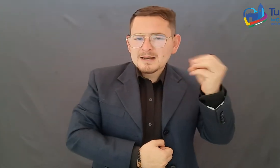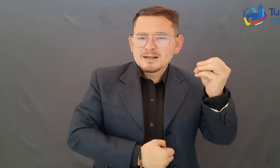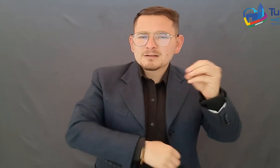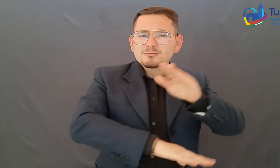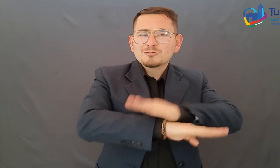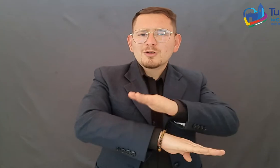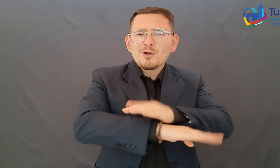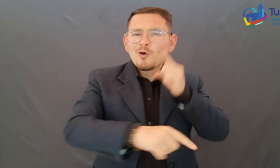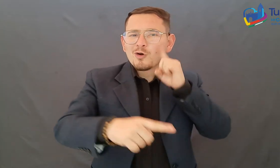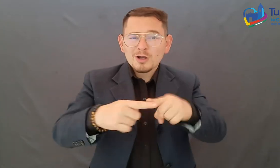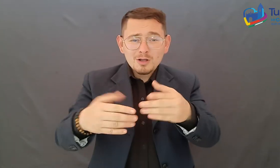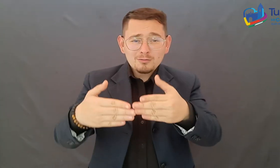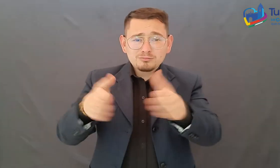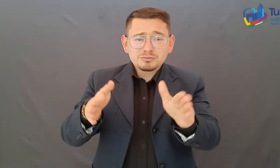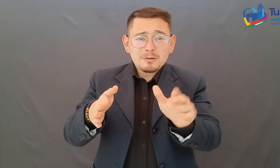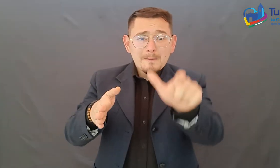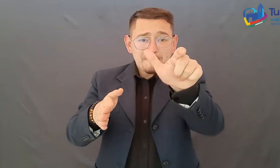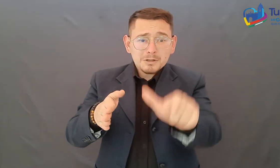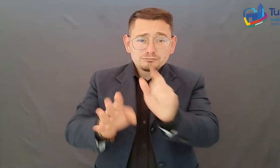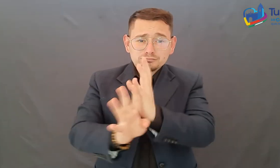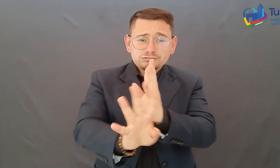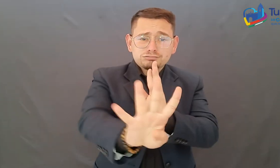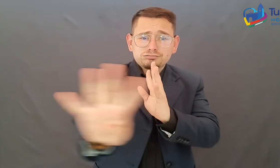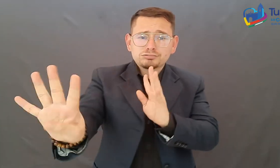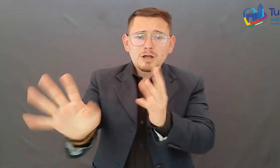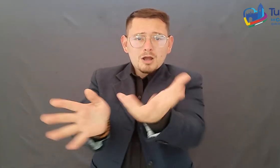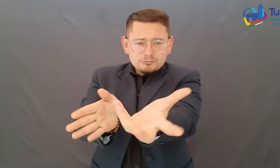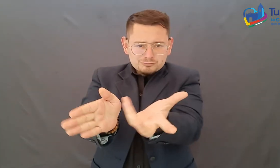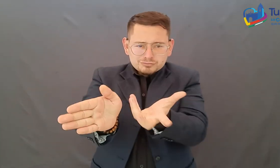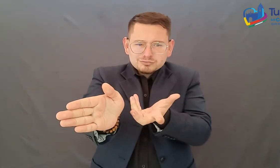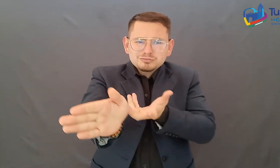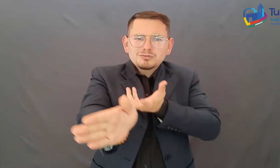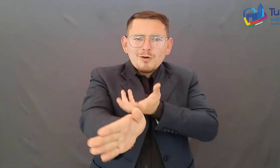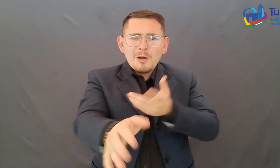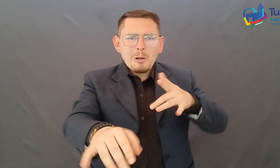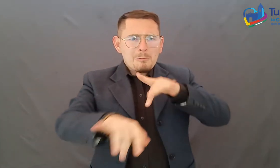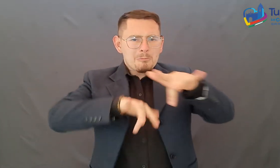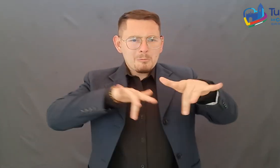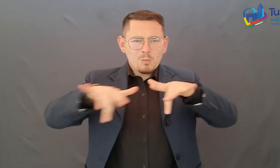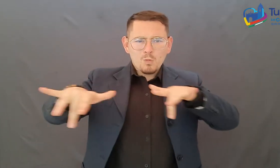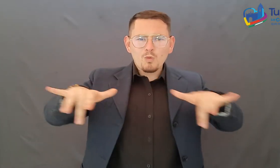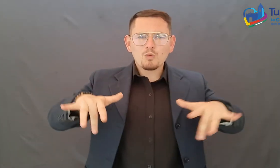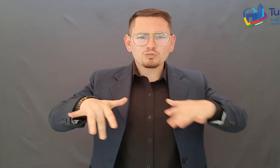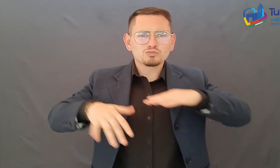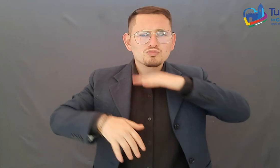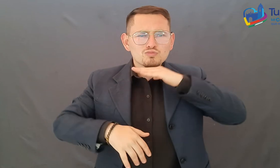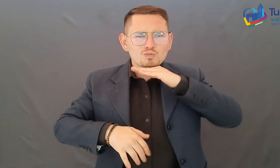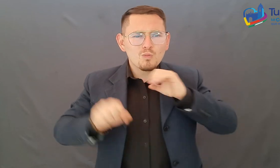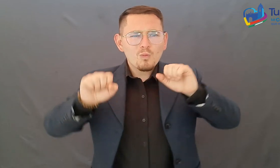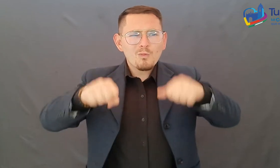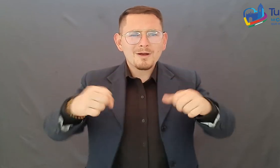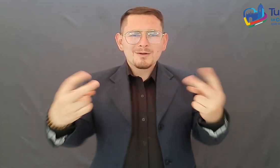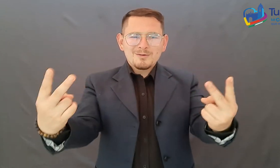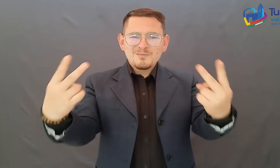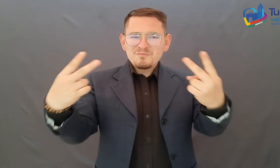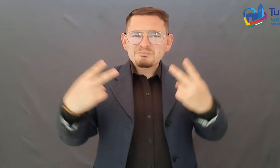los asistentes tengan la oportunidad de obtener una buena ubicación y disfrutar del gran espectáculo denominado La